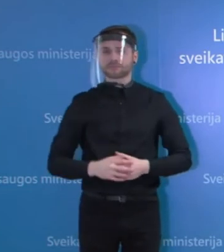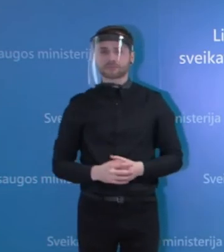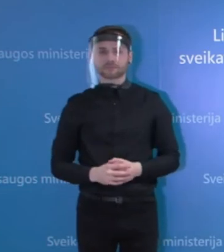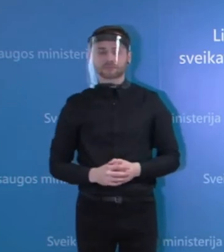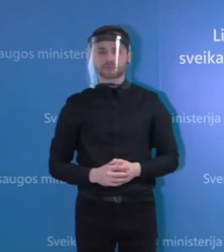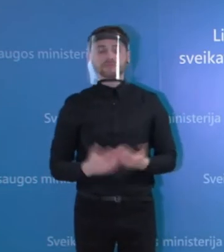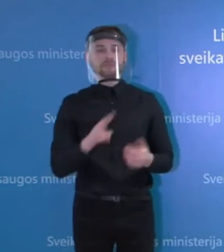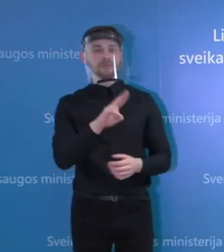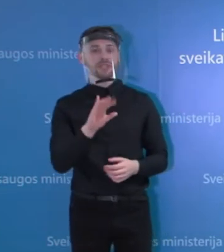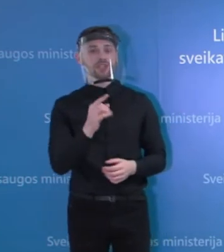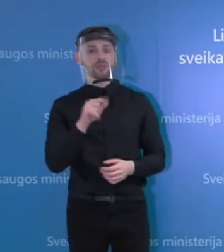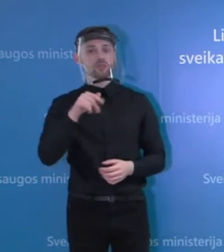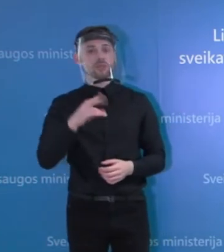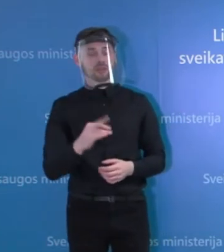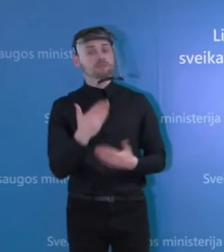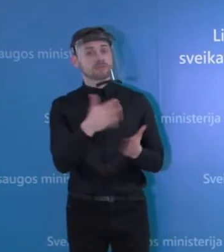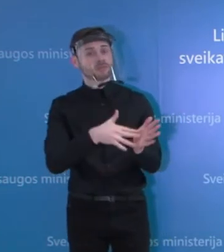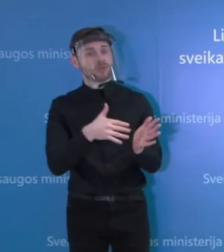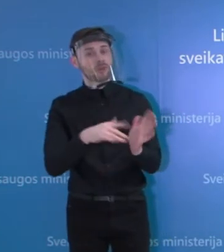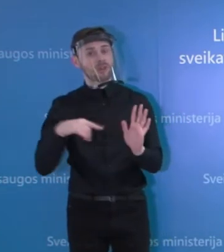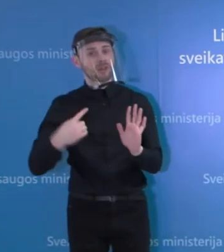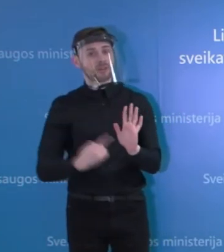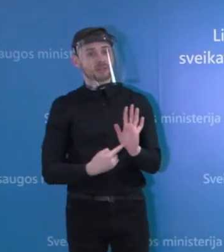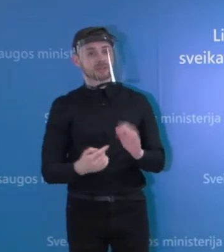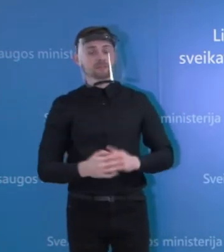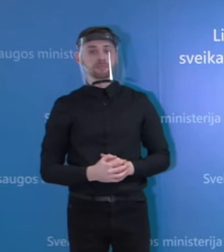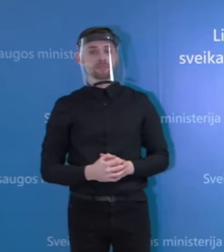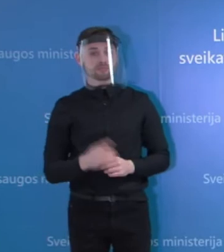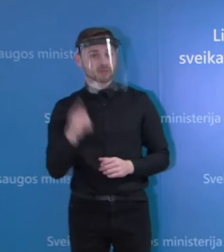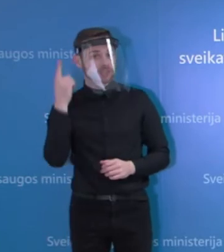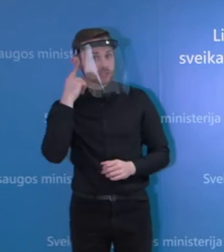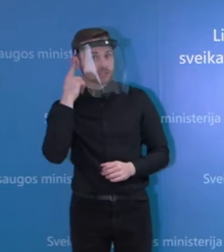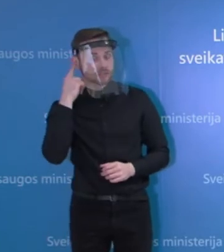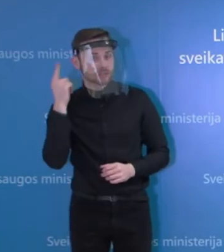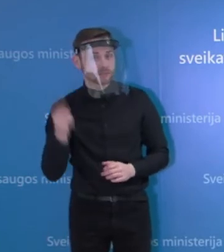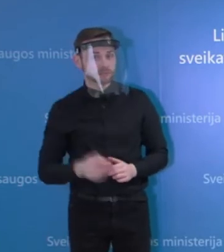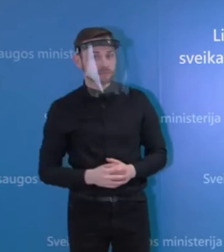Taip žėdų nelaukiam klausimų. Žėdų negirdite mus?